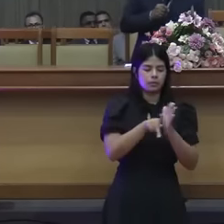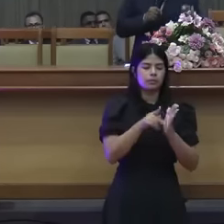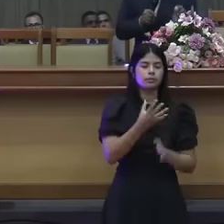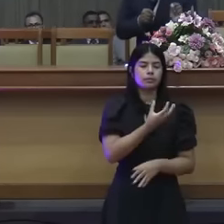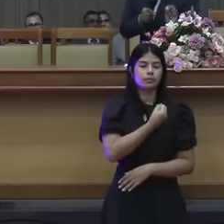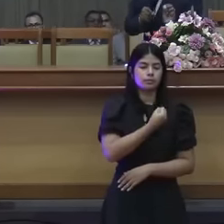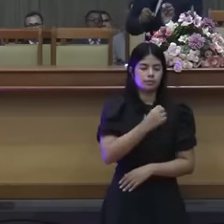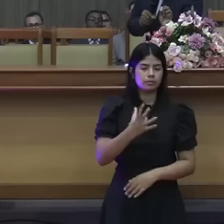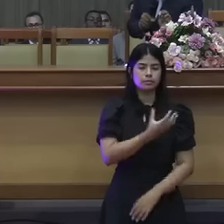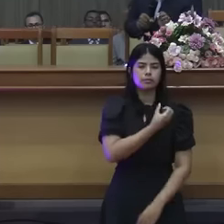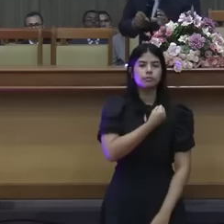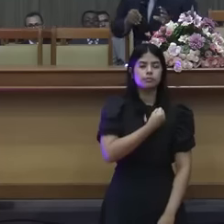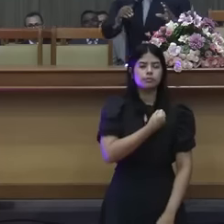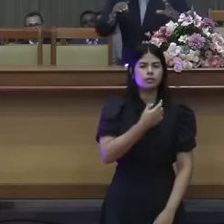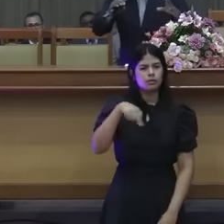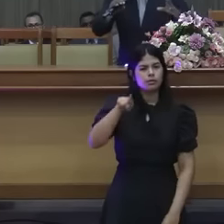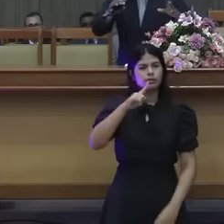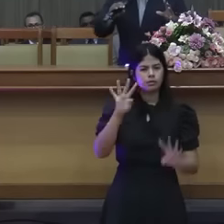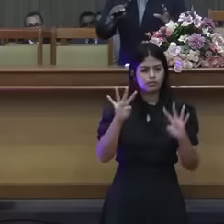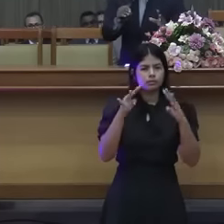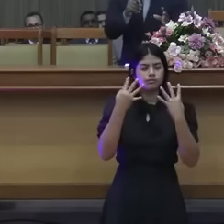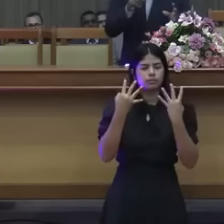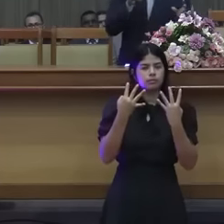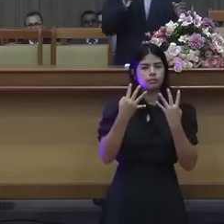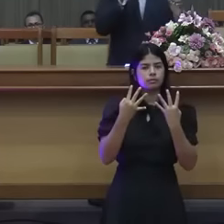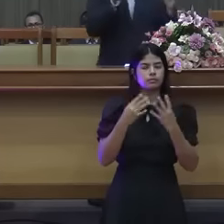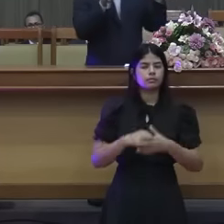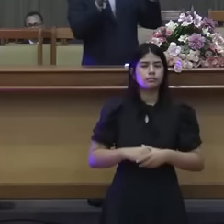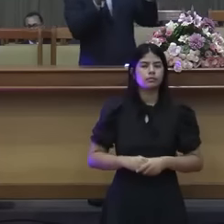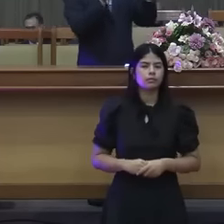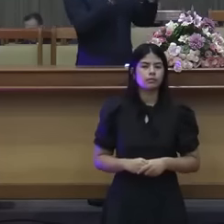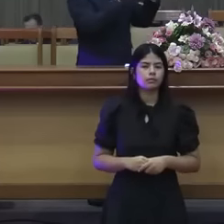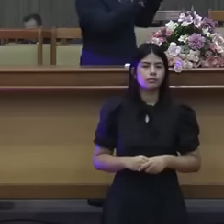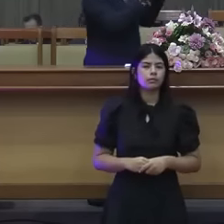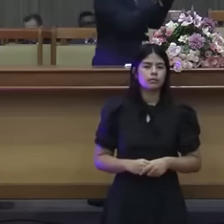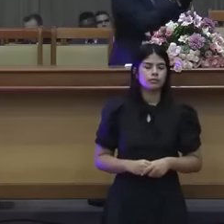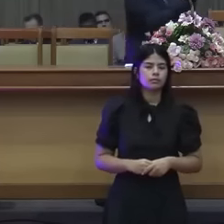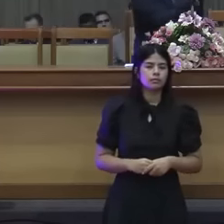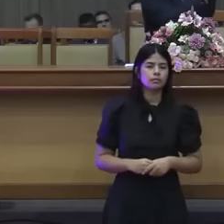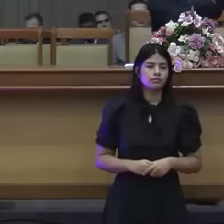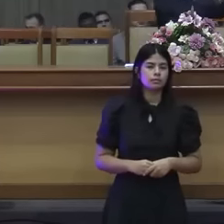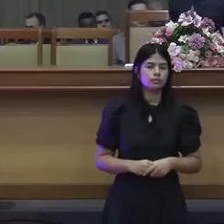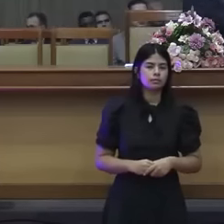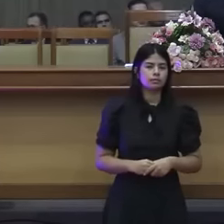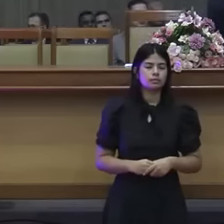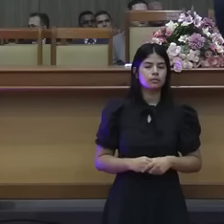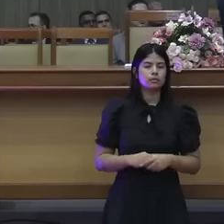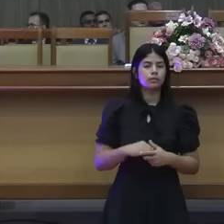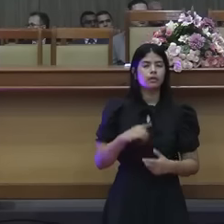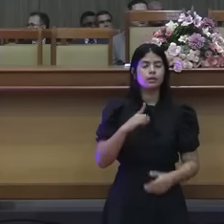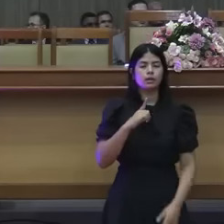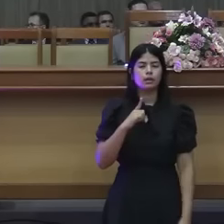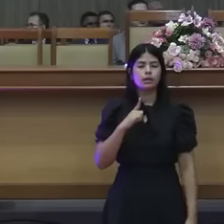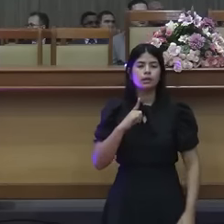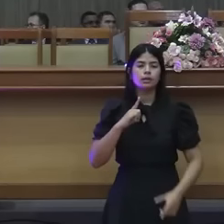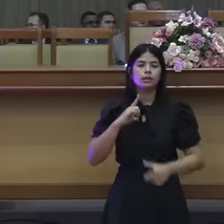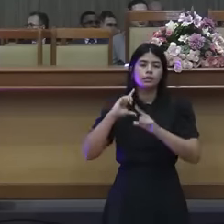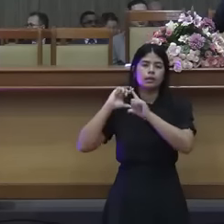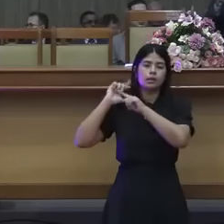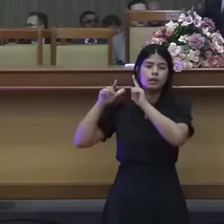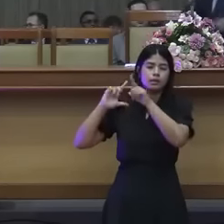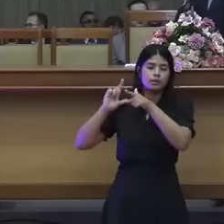Então, observem bem que aí você tem tradições. Só que você tem, digam comigo, tradição dos judeus,